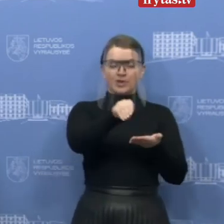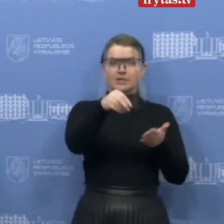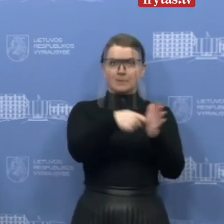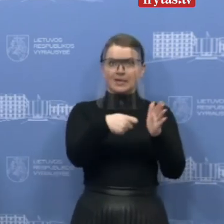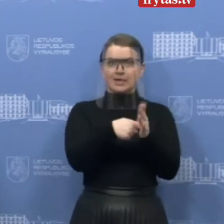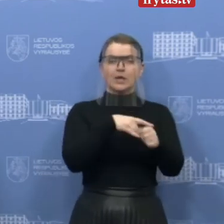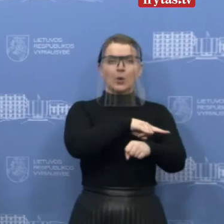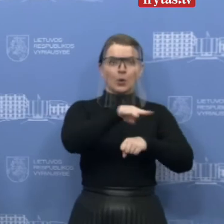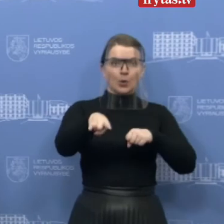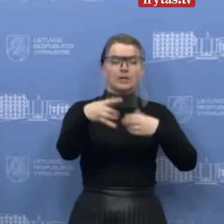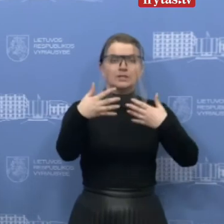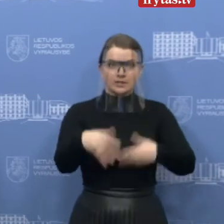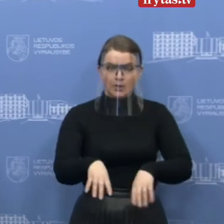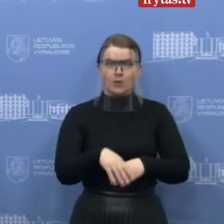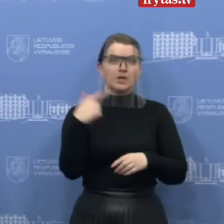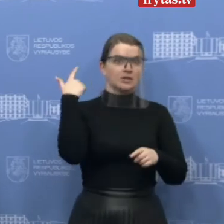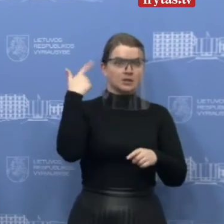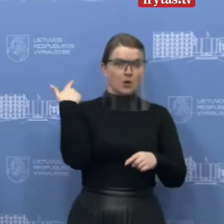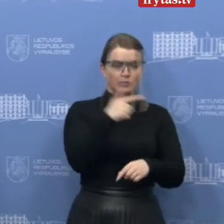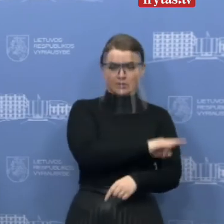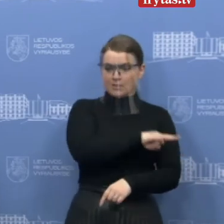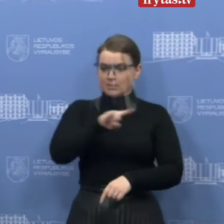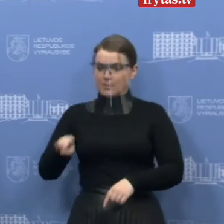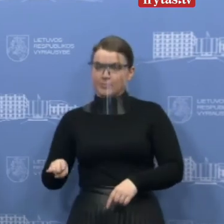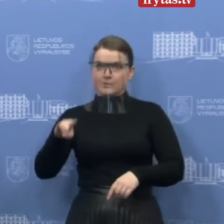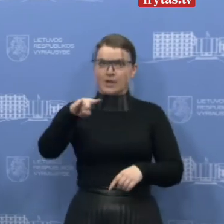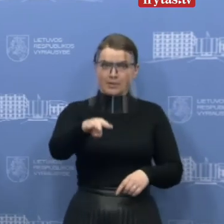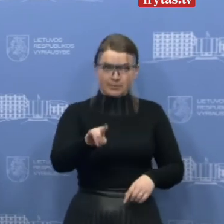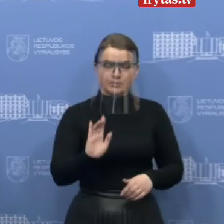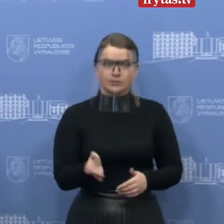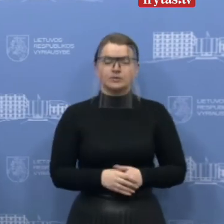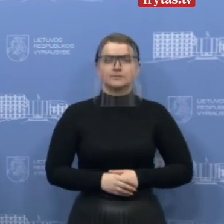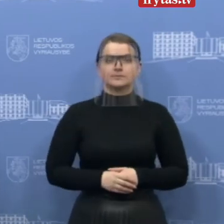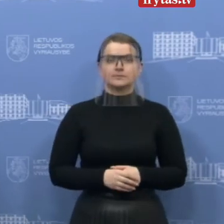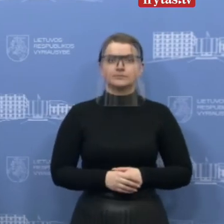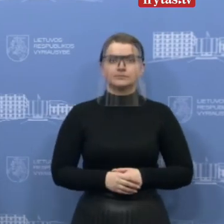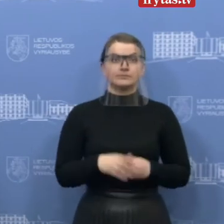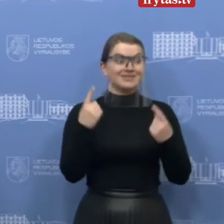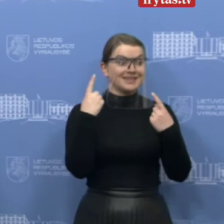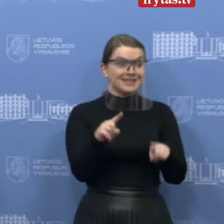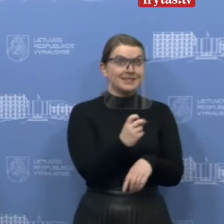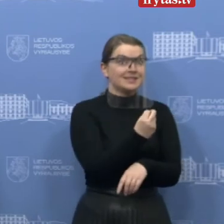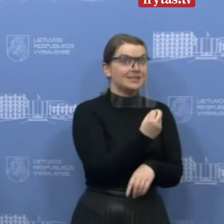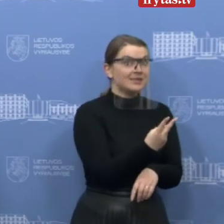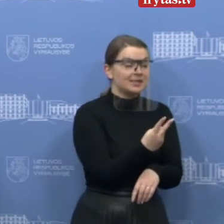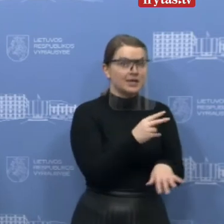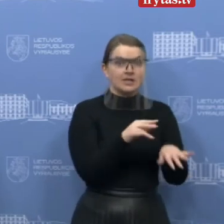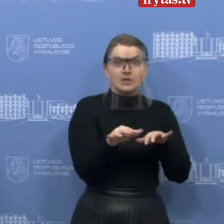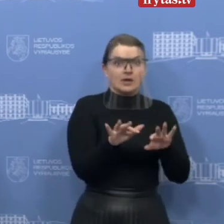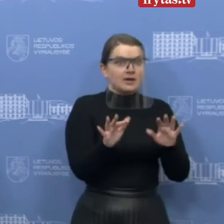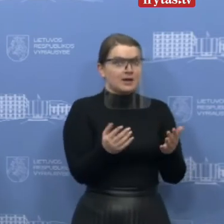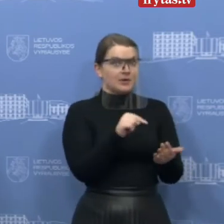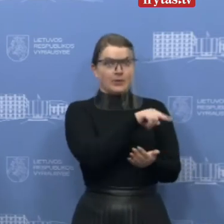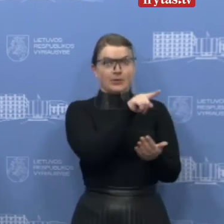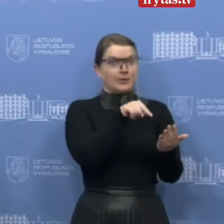repatriacinių skrydžių iš Londono, turėtų per Londono sugrįžti į Lietuvą, dėl kitų 12, irgi šiuo metu kalbame